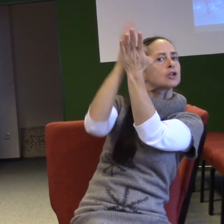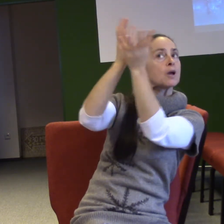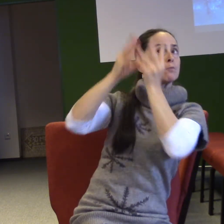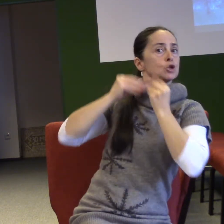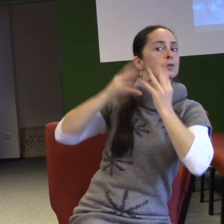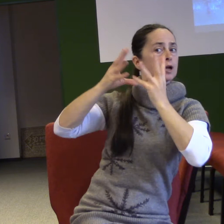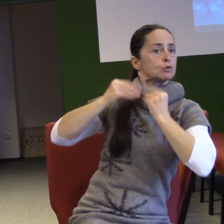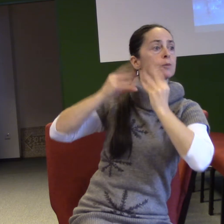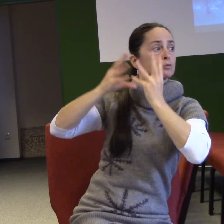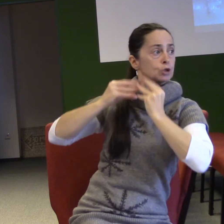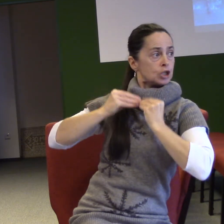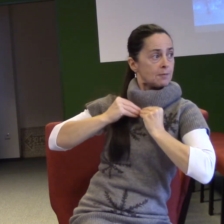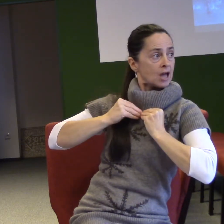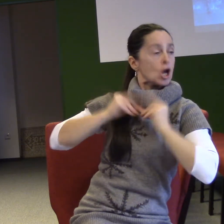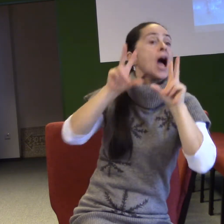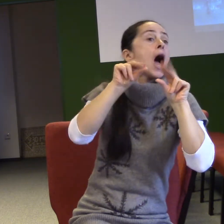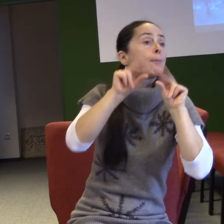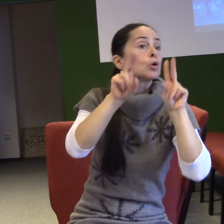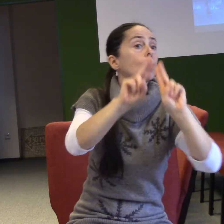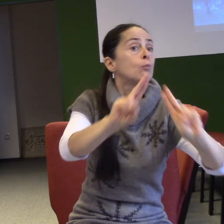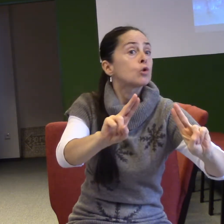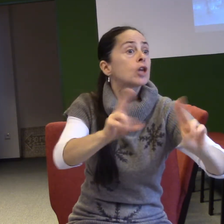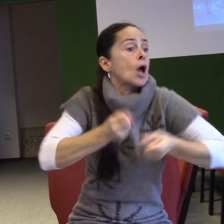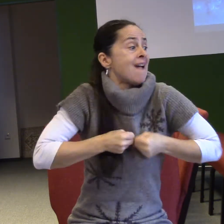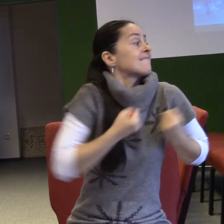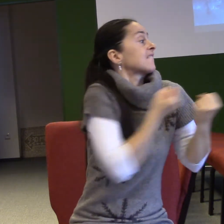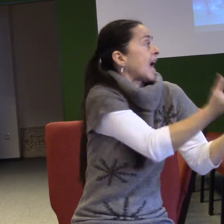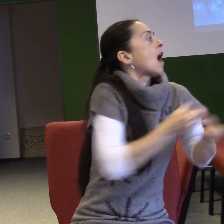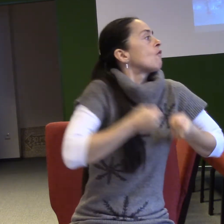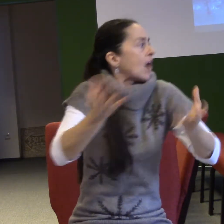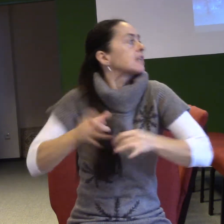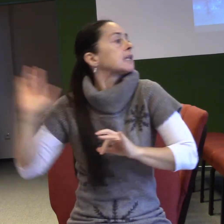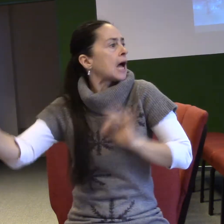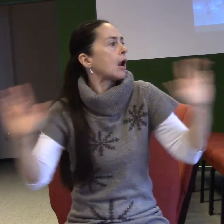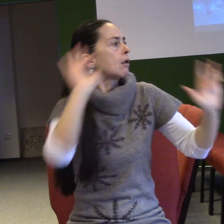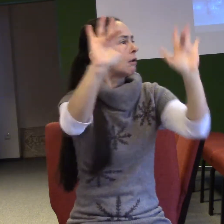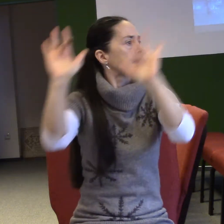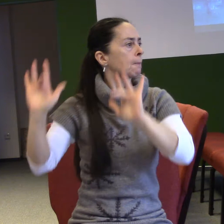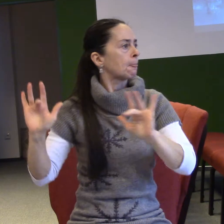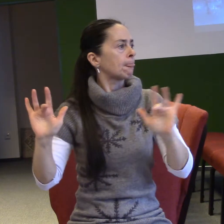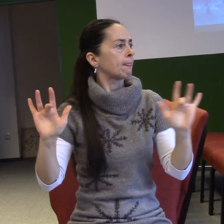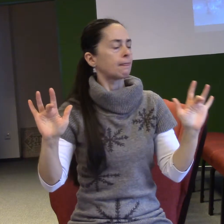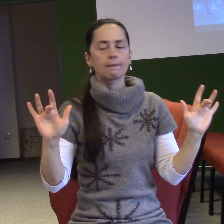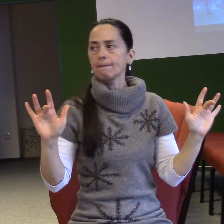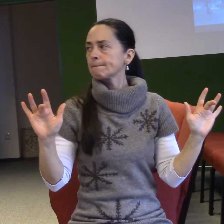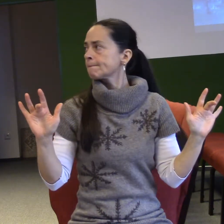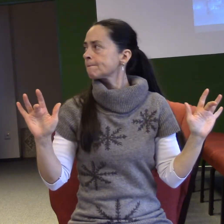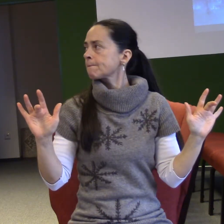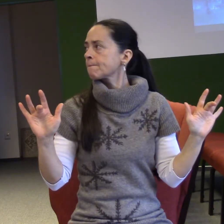teprve potom můžeš dávat. Zkuste to, bez nasávání, to je skoro strašné. Zkuste bez toho